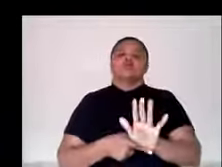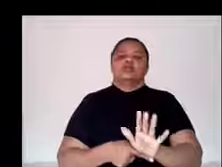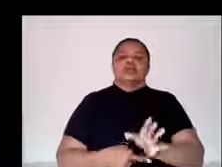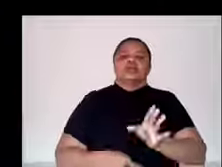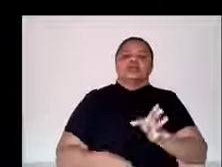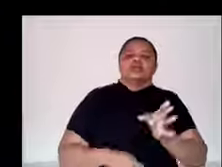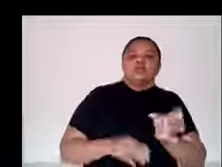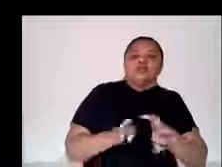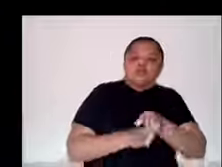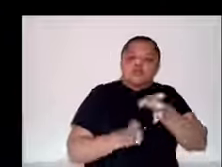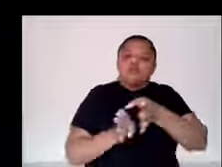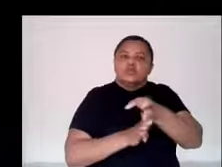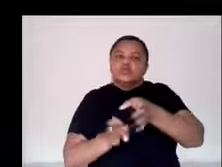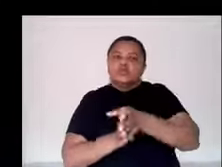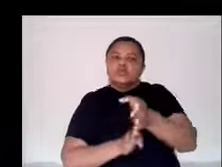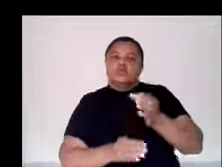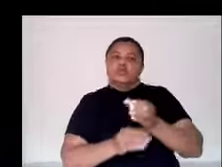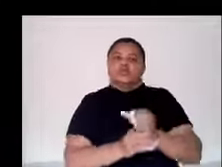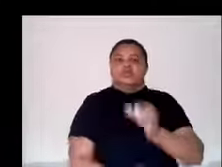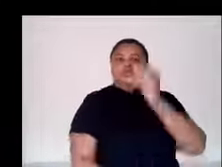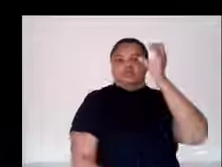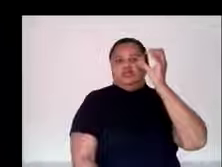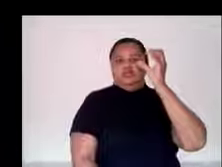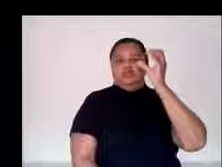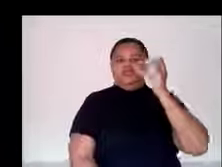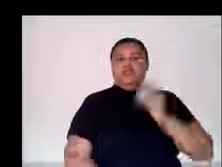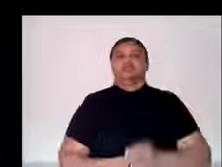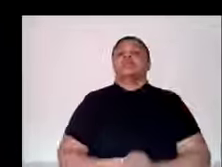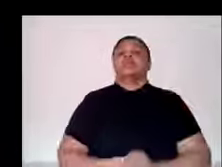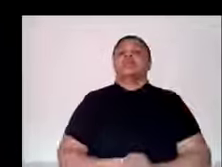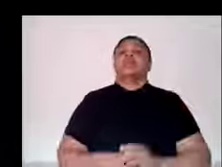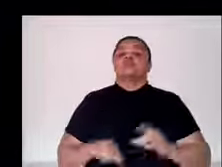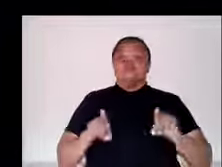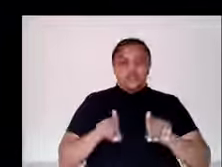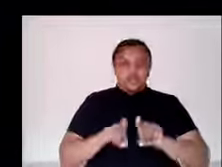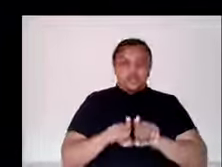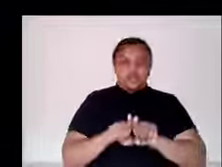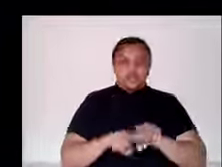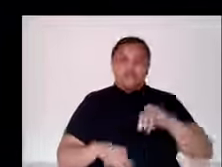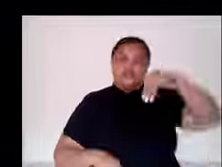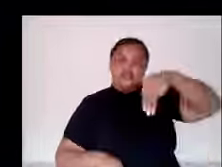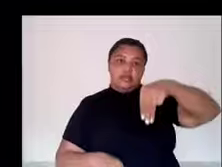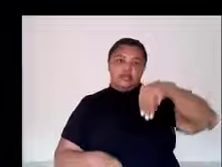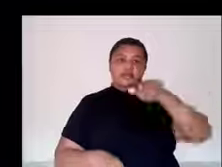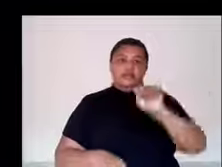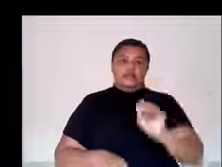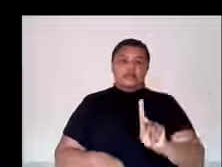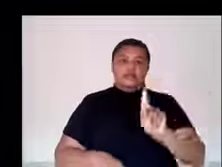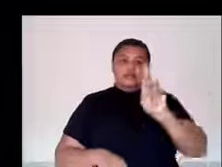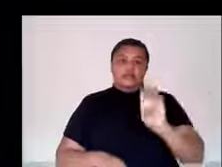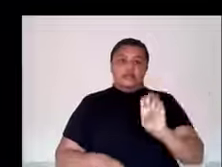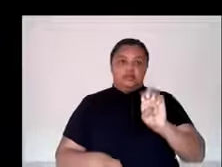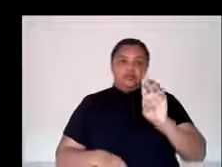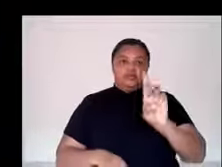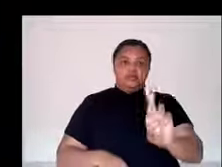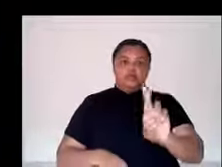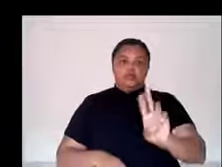essa equipe é coordenada pela Jéssica Santo, que é mais aluna do curso de